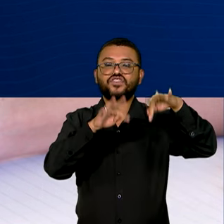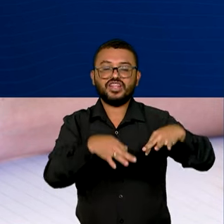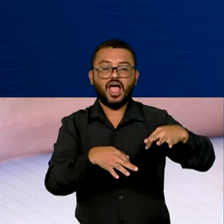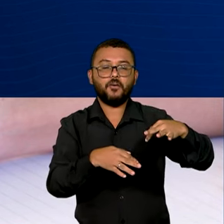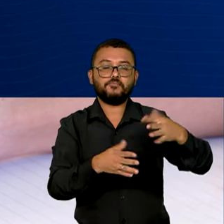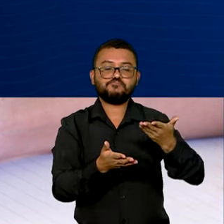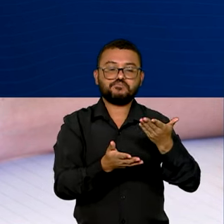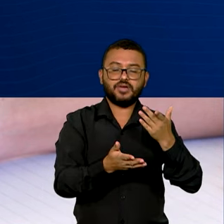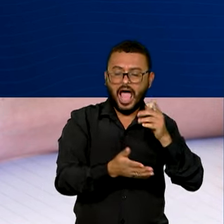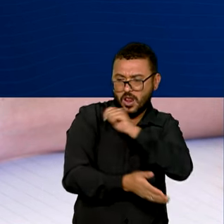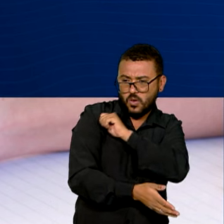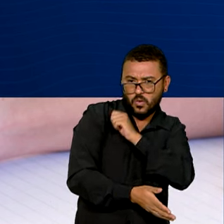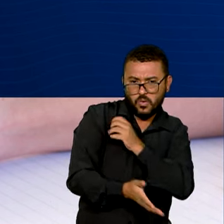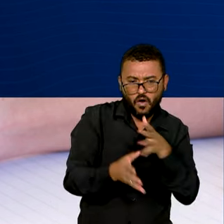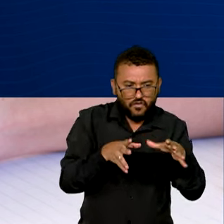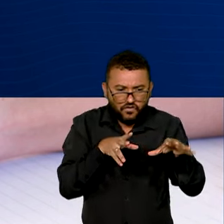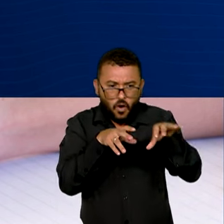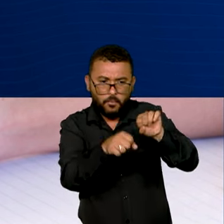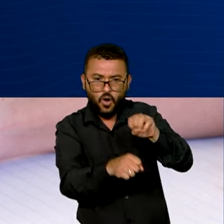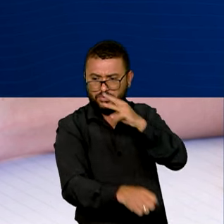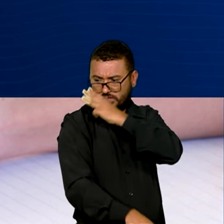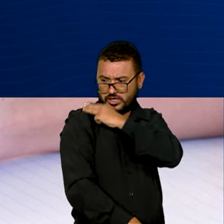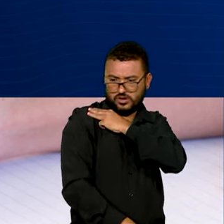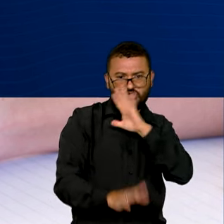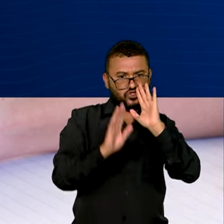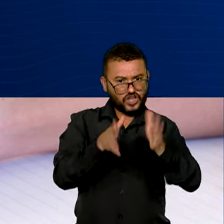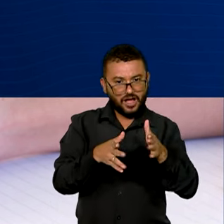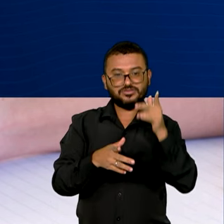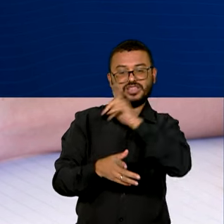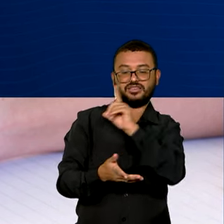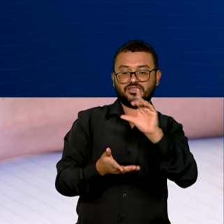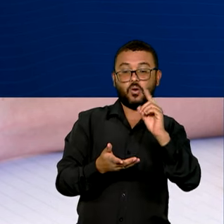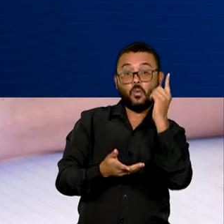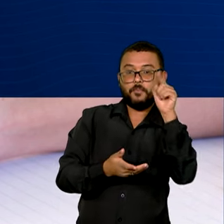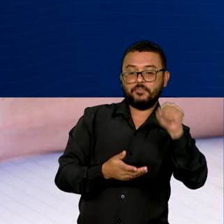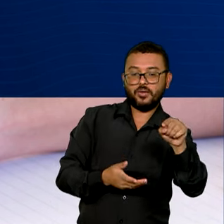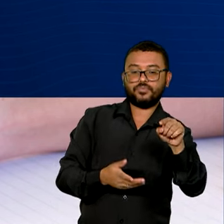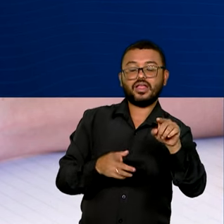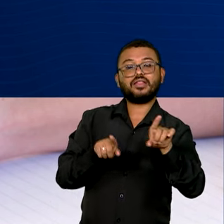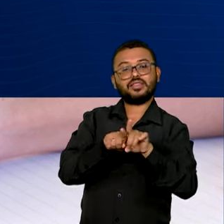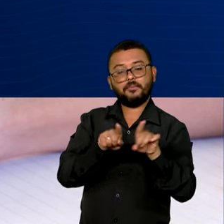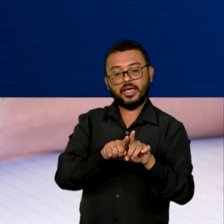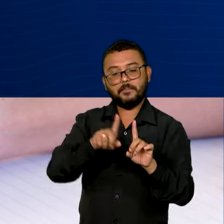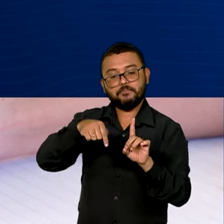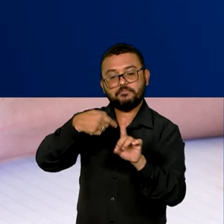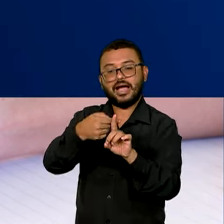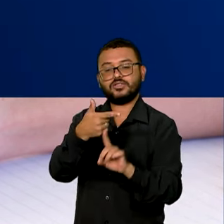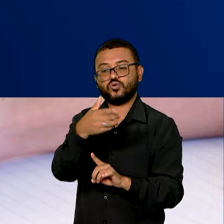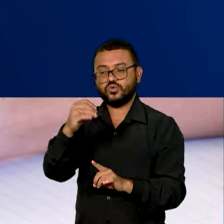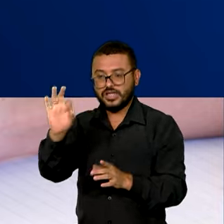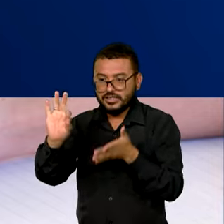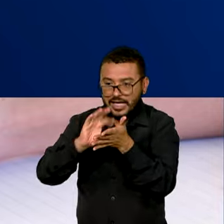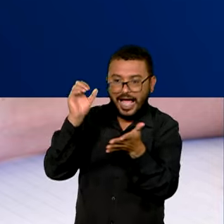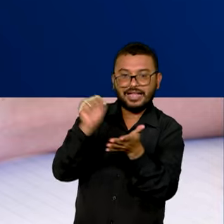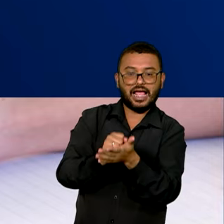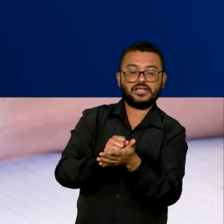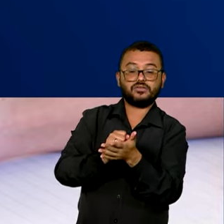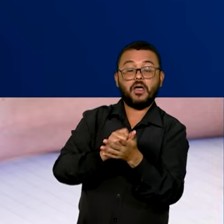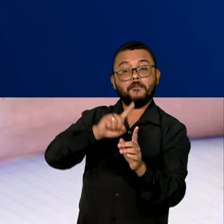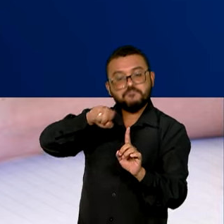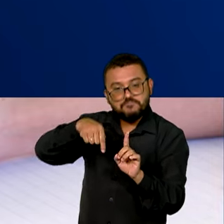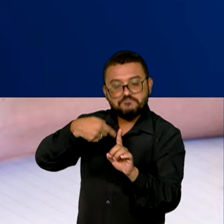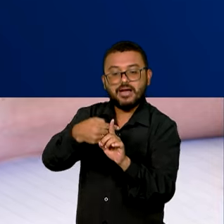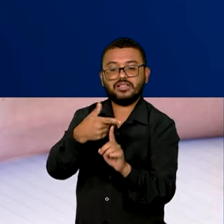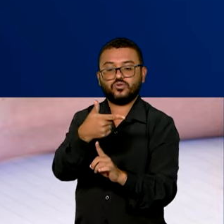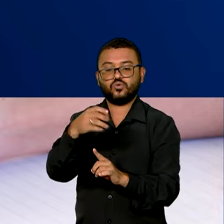depois de o estudante se formar no ensino médio. O aluno ainda recebe 200 reais pela matrícula e mais 200